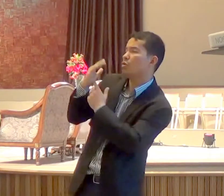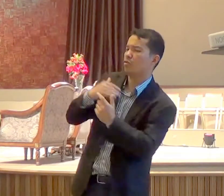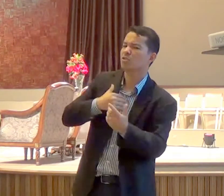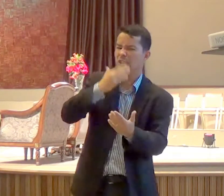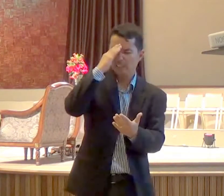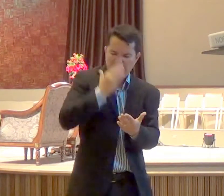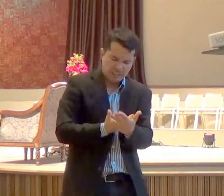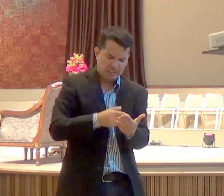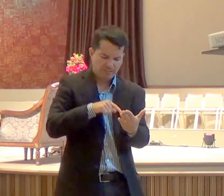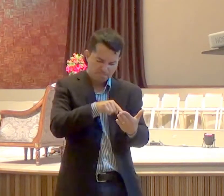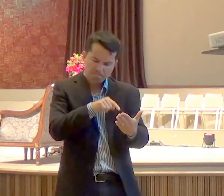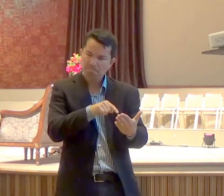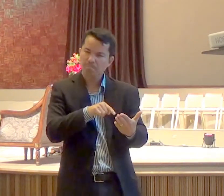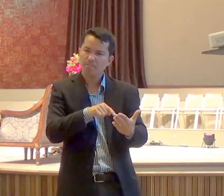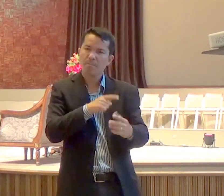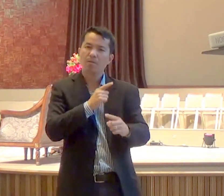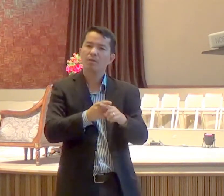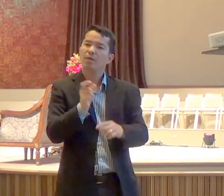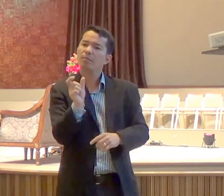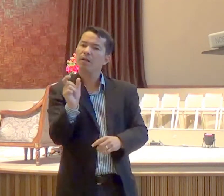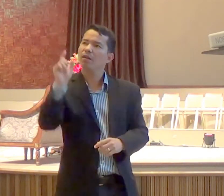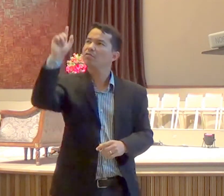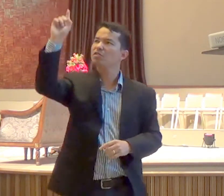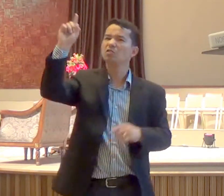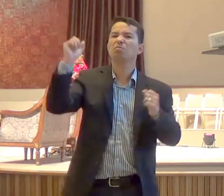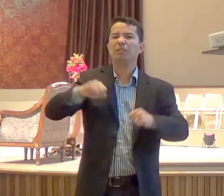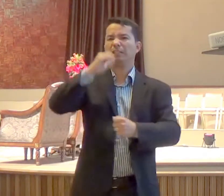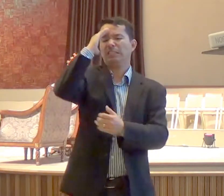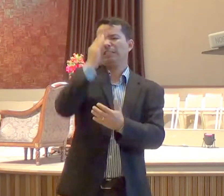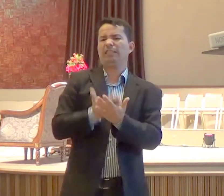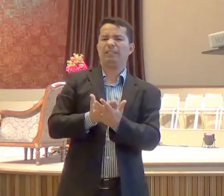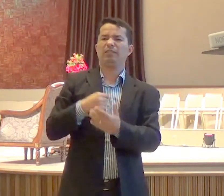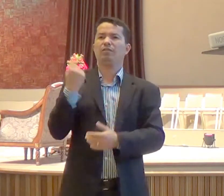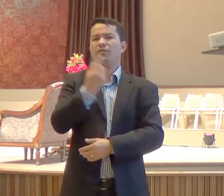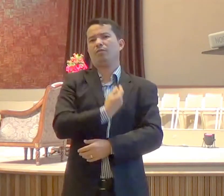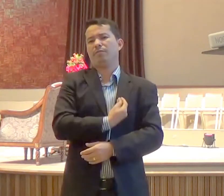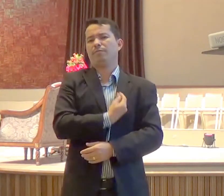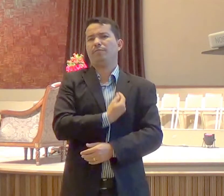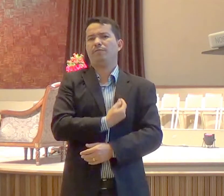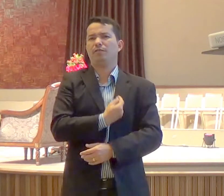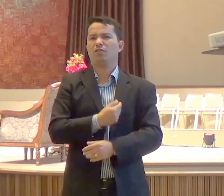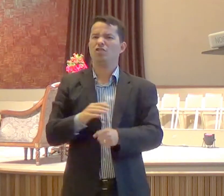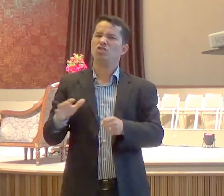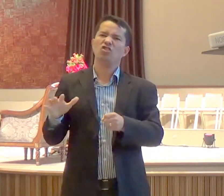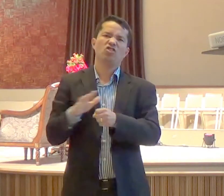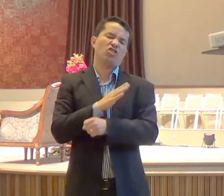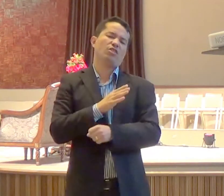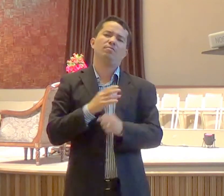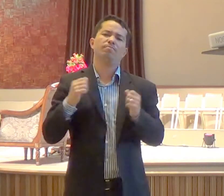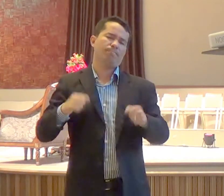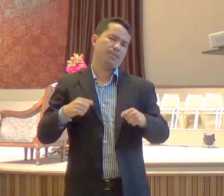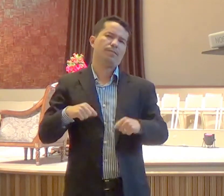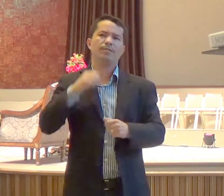porque a palavra de Deus, precisa ser crida, para que a gente, possa viver uma vida melhor, em quarto lugar,